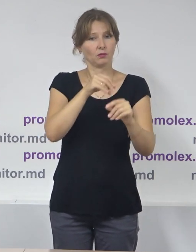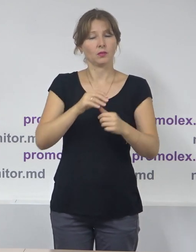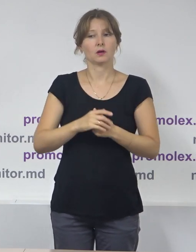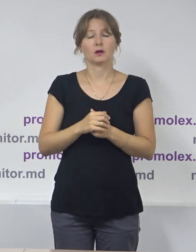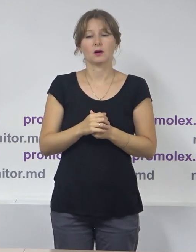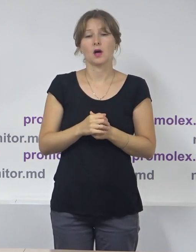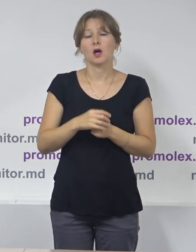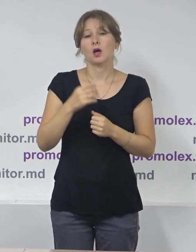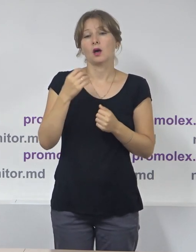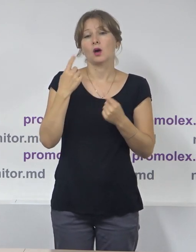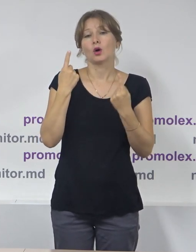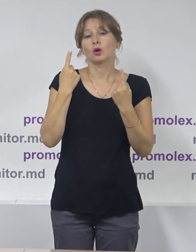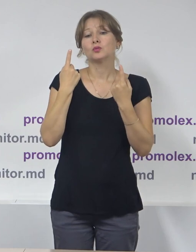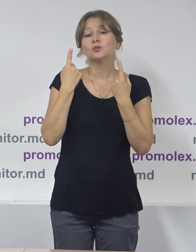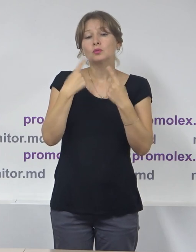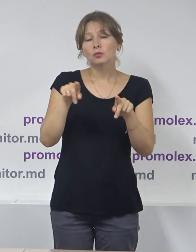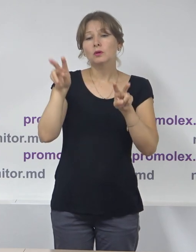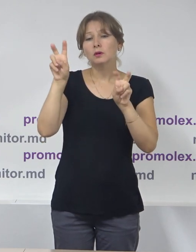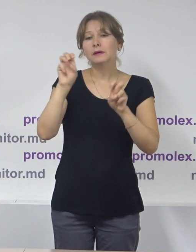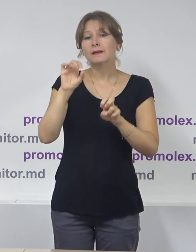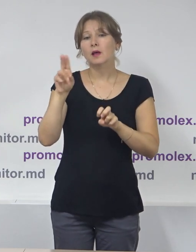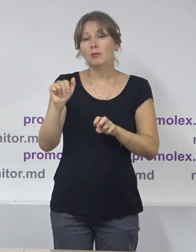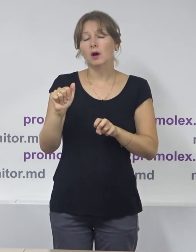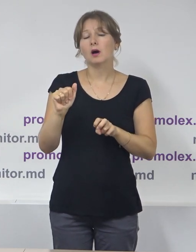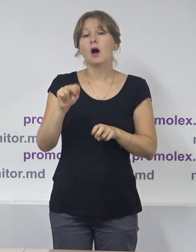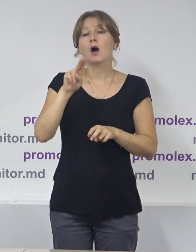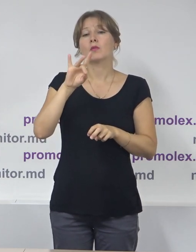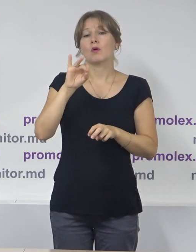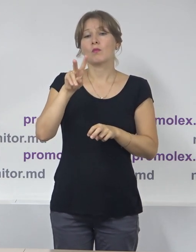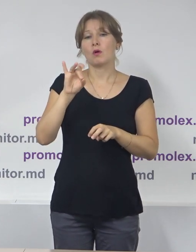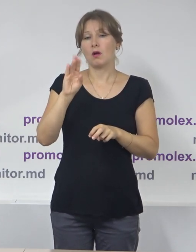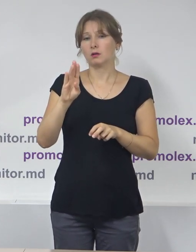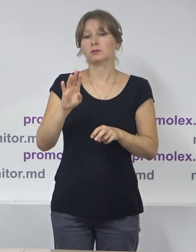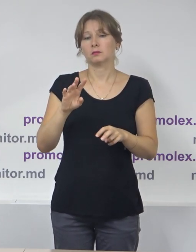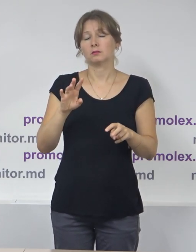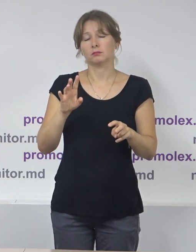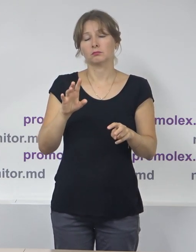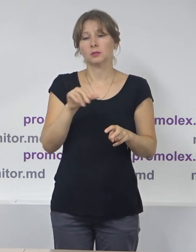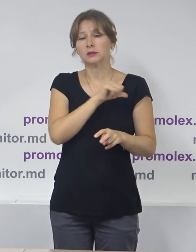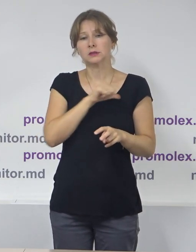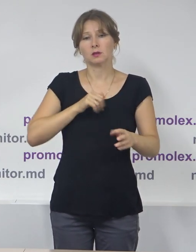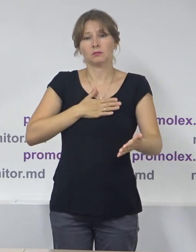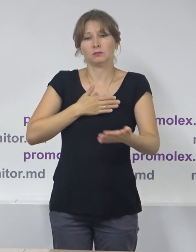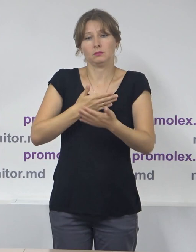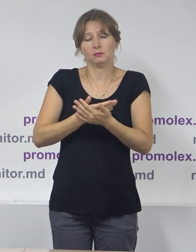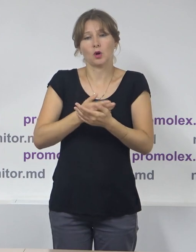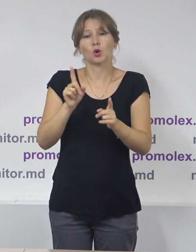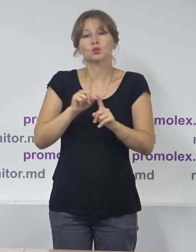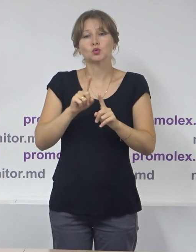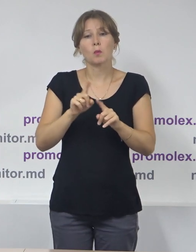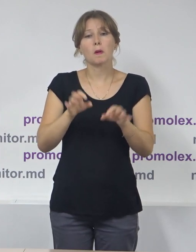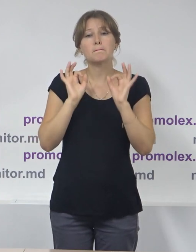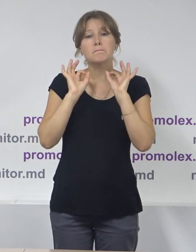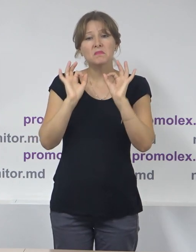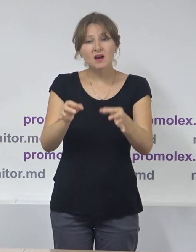Un alt aspect la care iarăși Promolex s-a implicat activ a ținut de adoptarea actelor